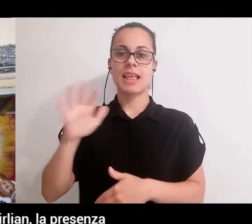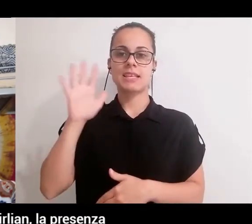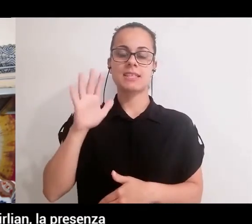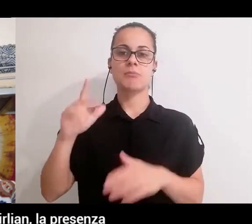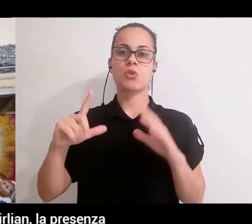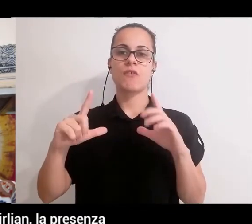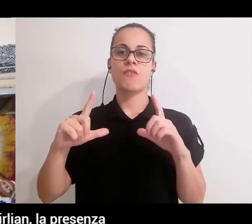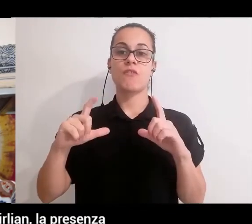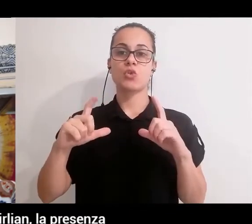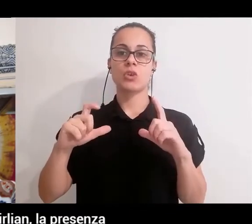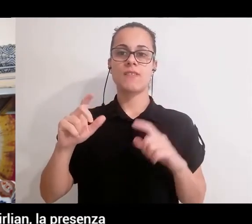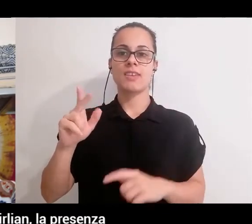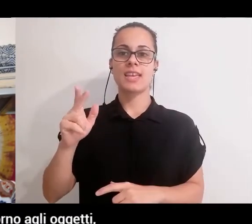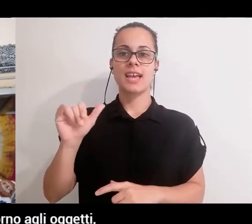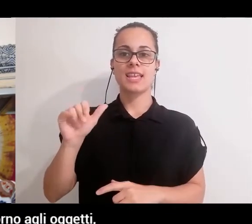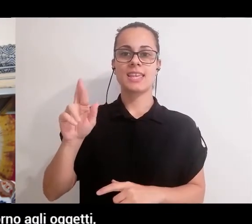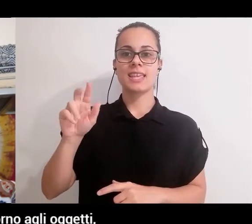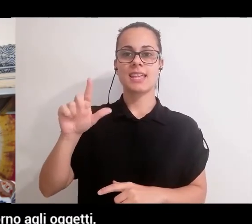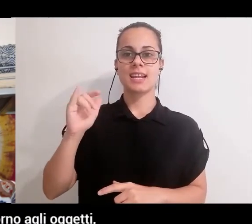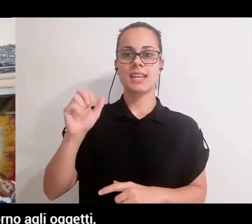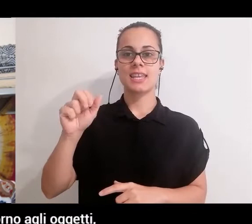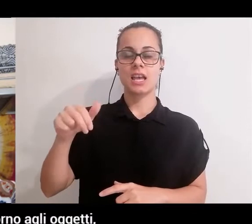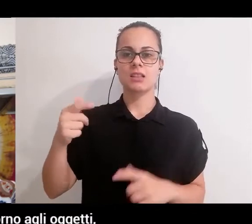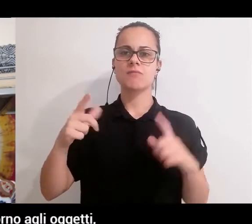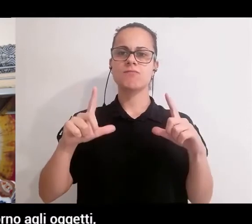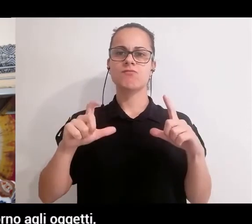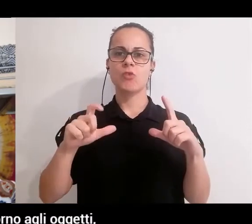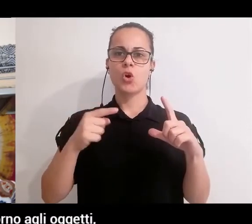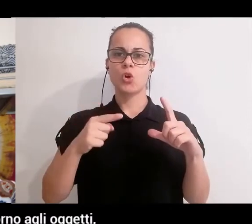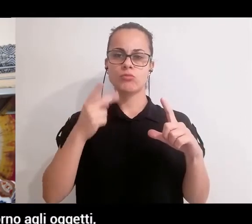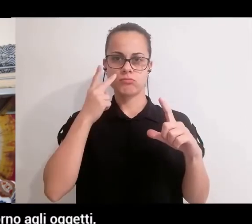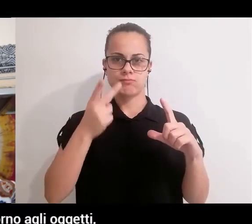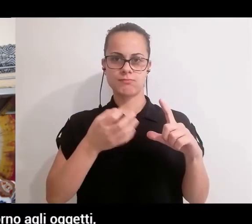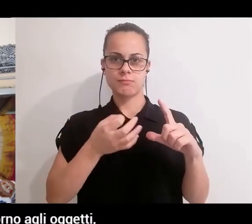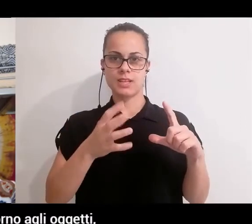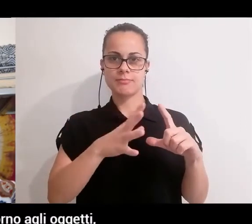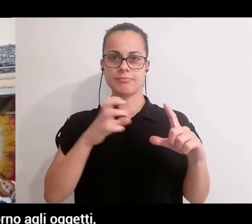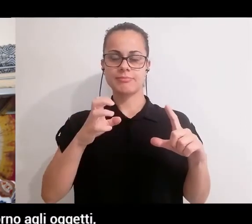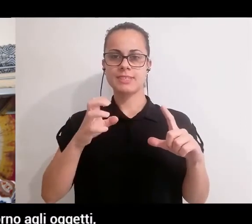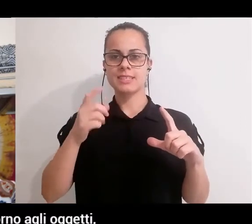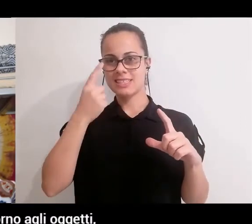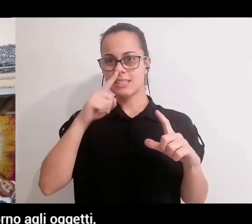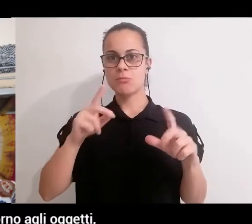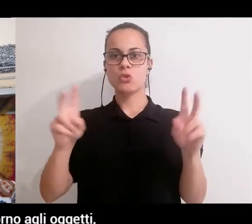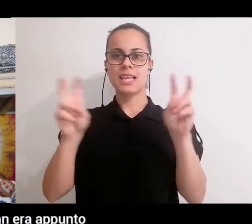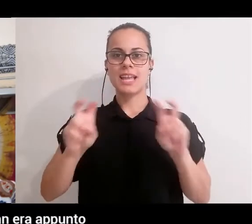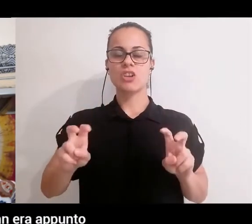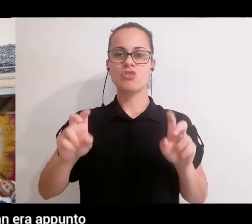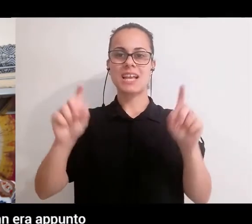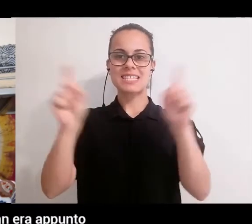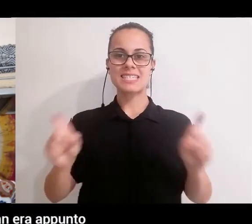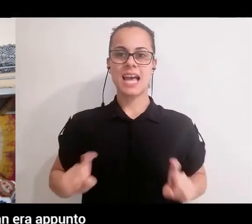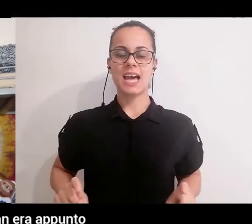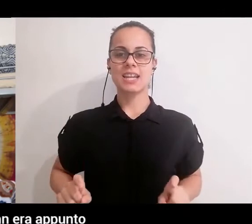esempio la fotografia Kirlian, la presenza di queste scariche elettromagnetiche intorno agli oggetti,